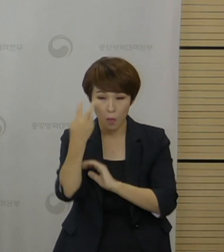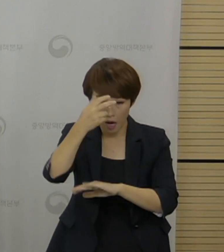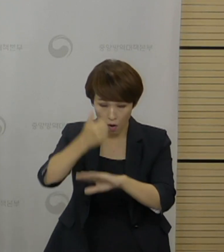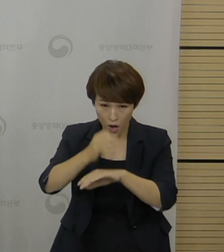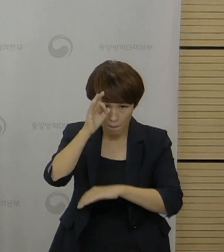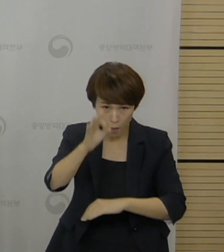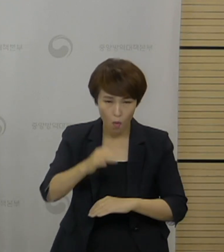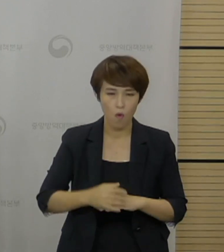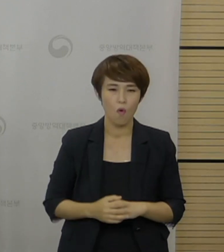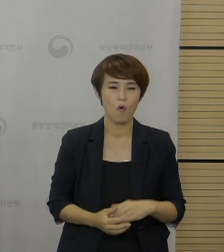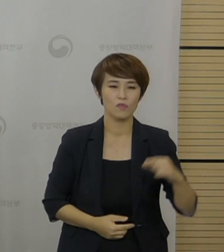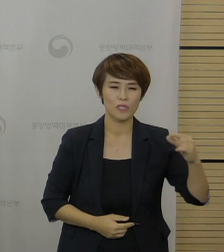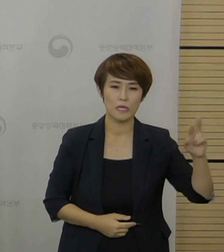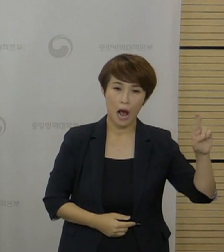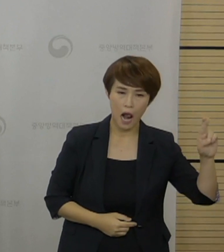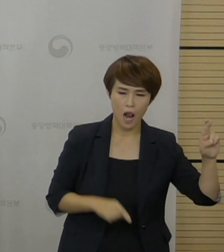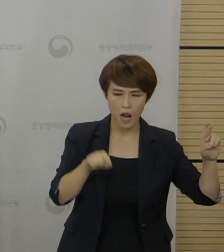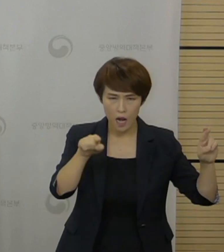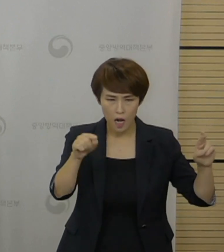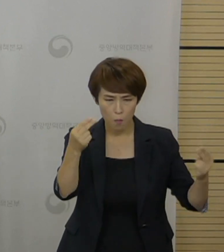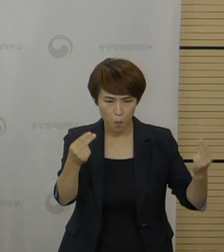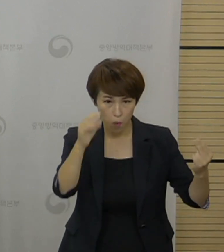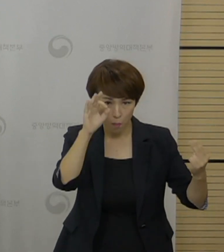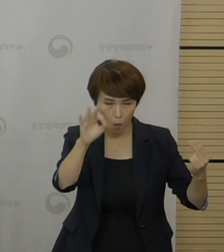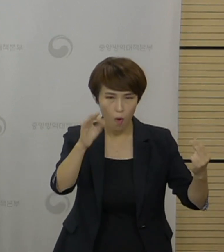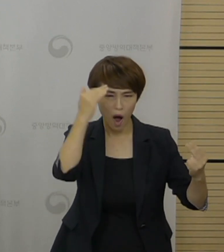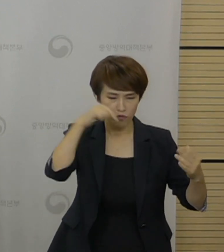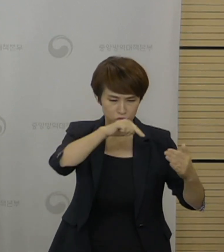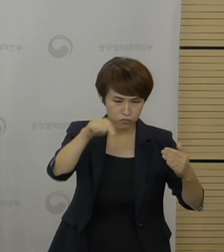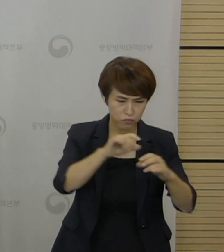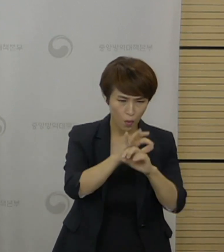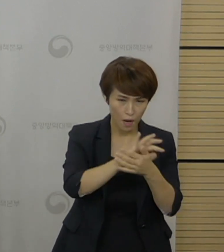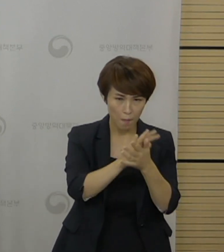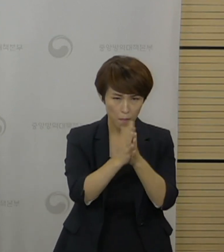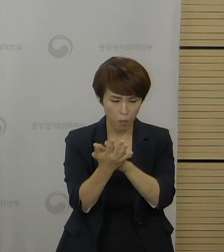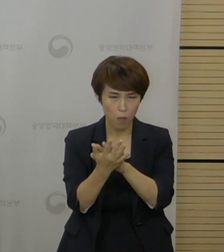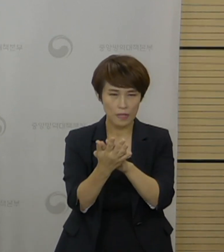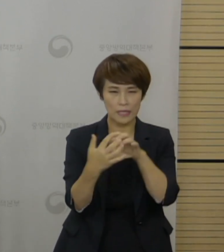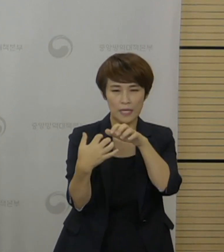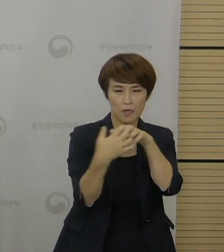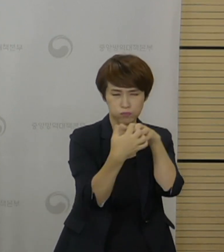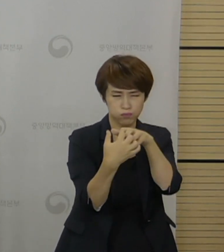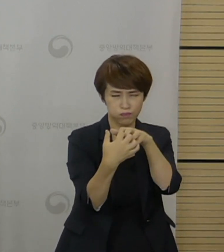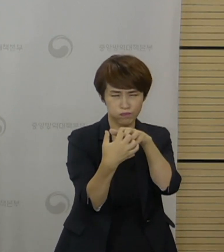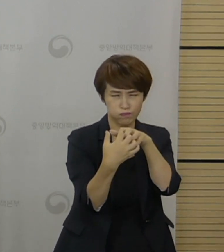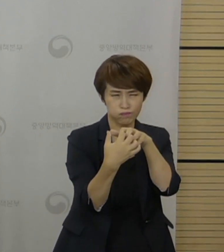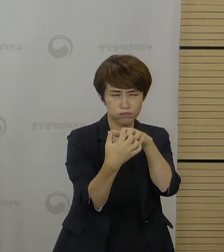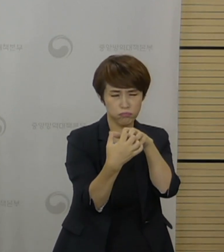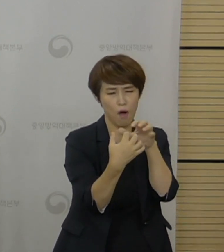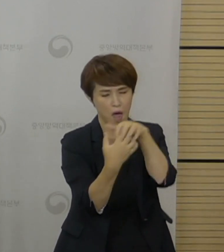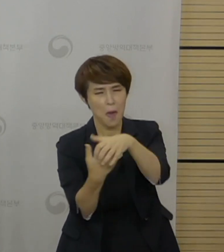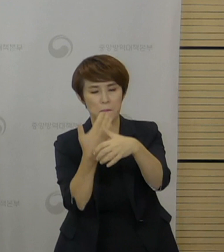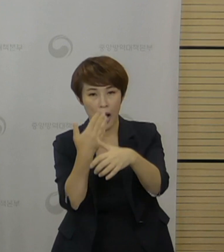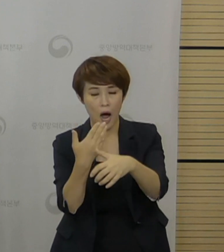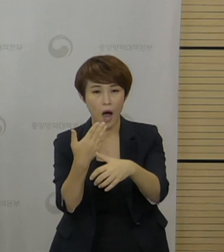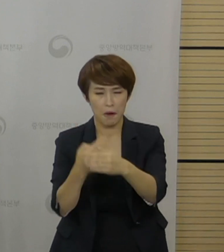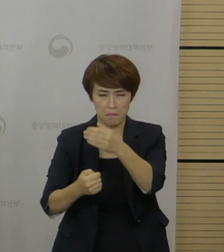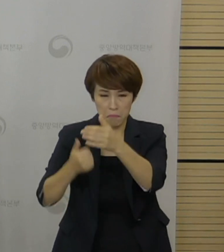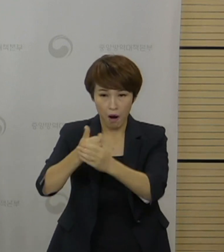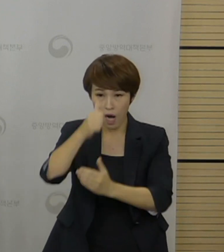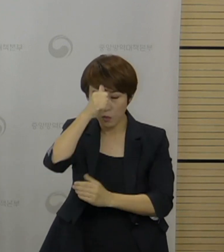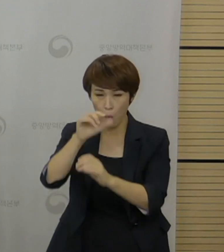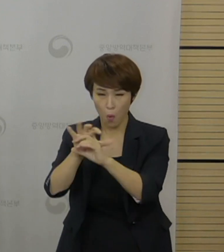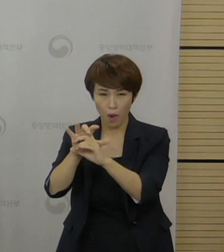GR군과 비교할 때 최근 국내 유행 변이주는 중환응이 유지되지만 델타형 변이에 대한